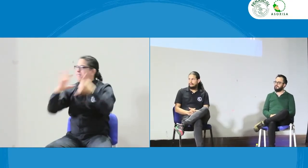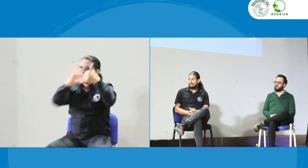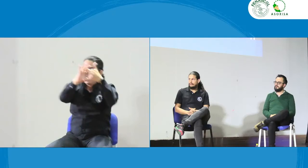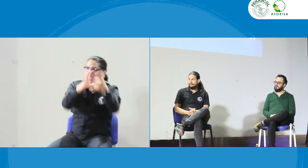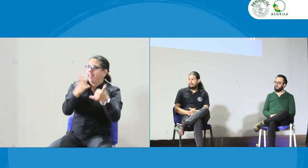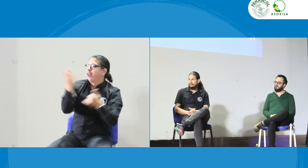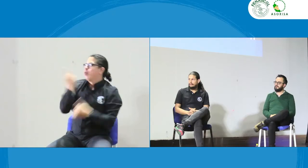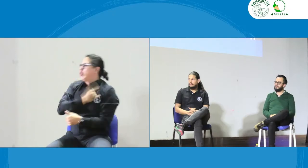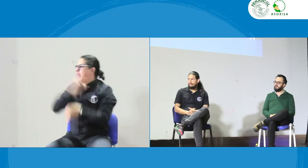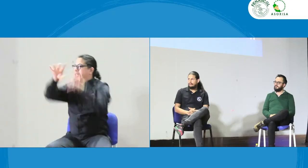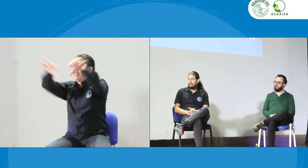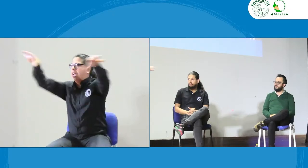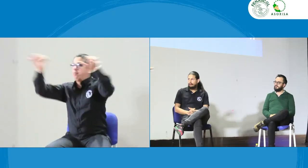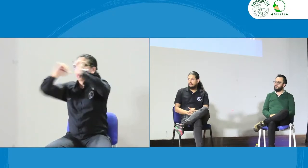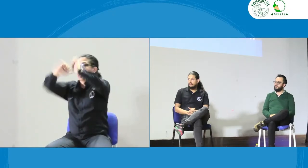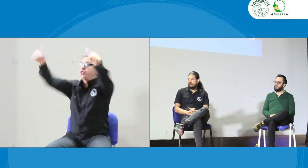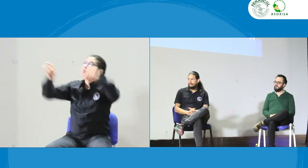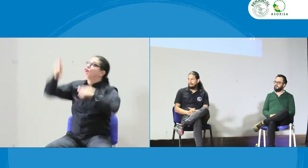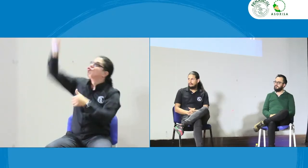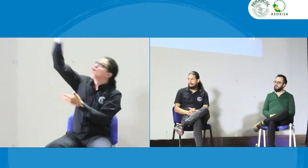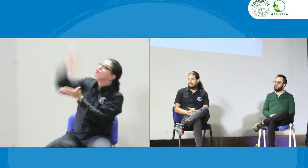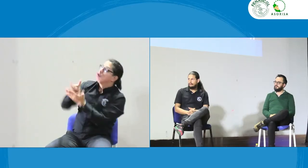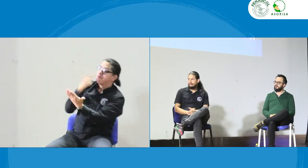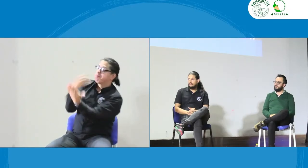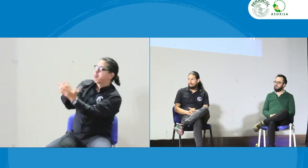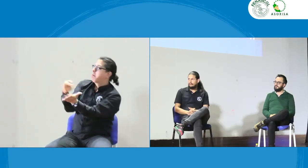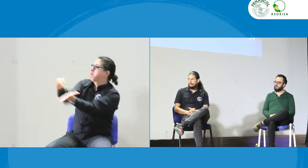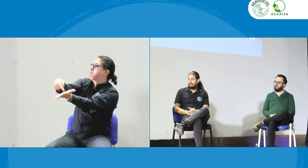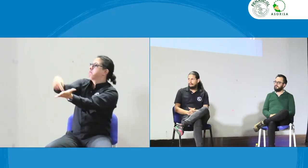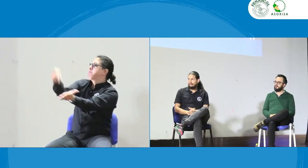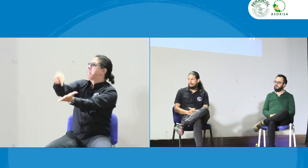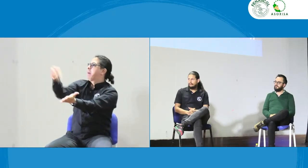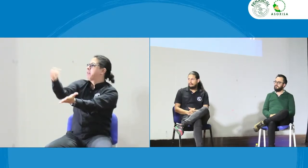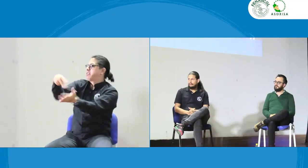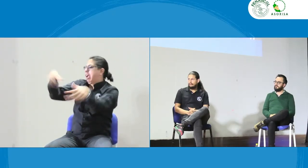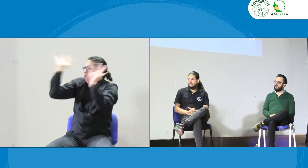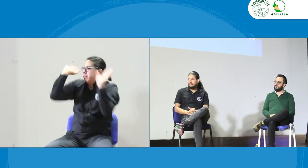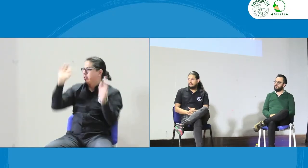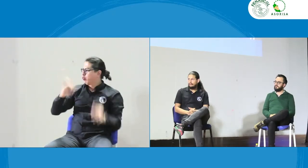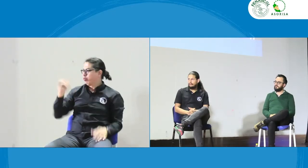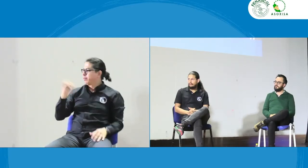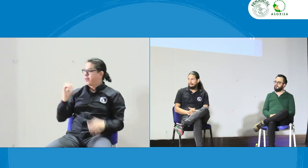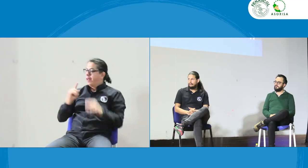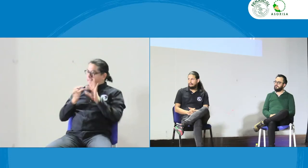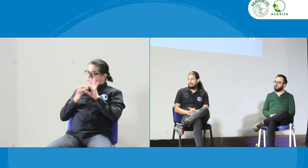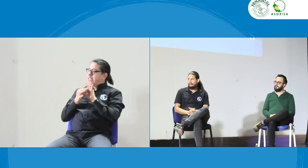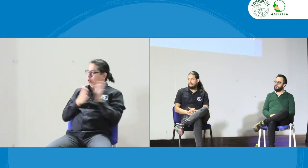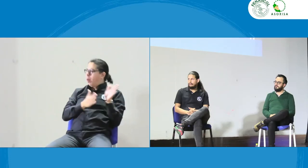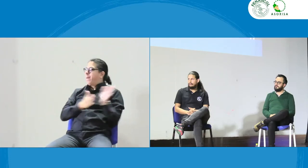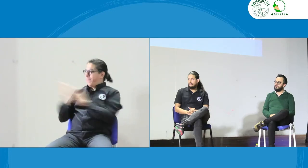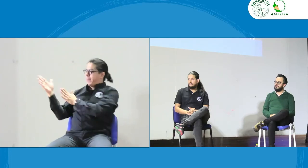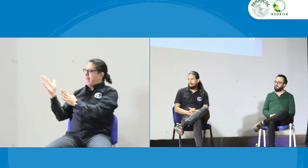pues a las organizaciones a FENIL se les dijo pues que podían